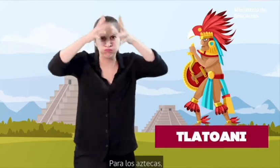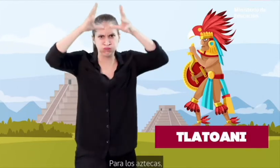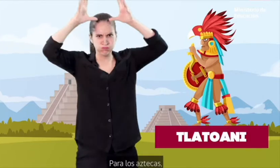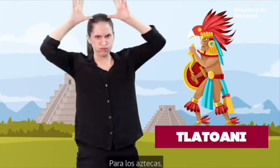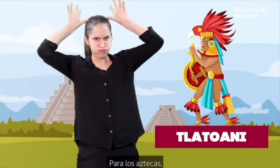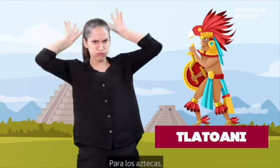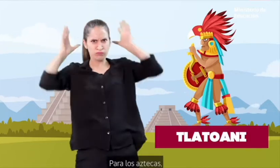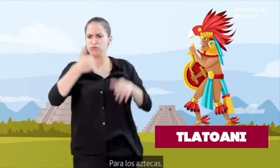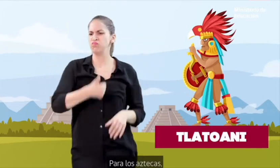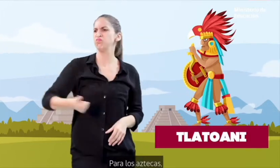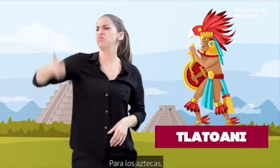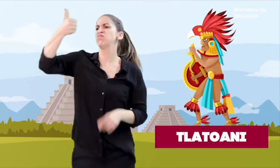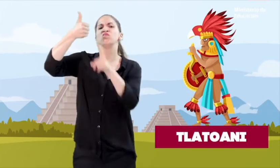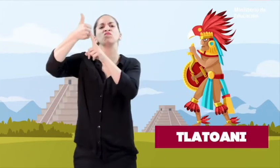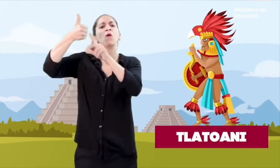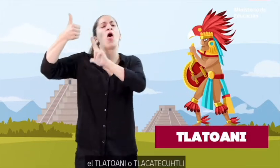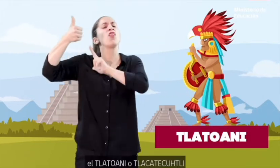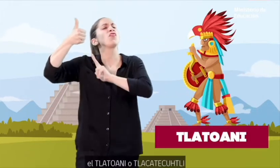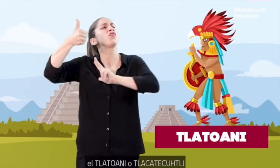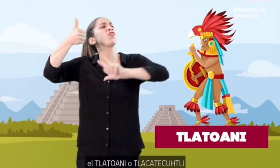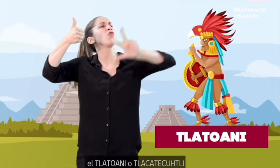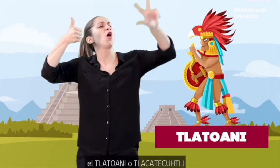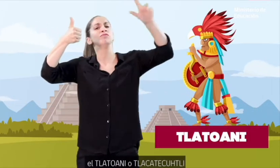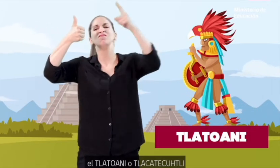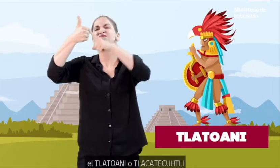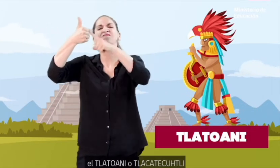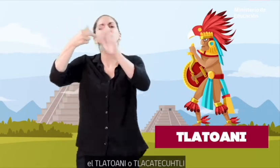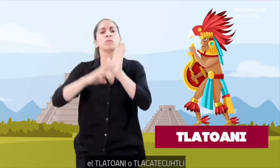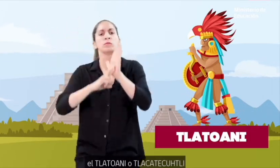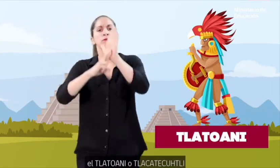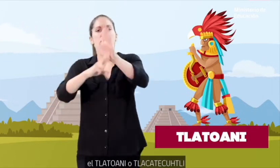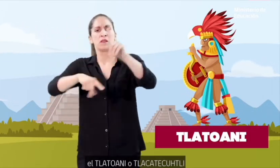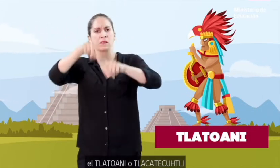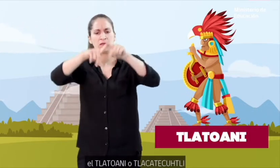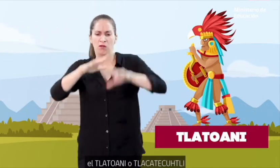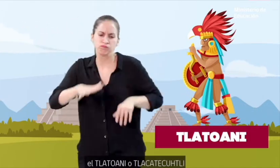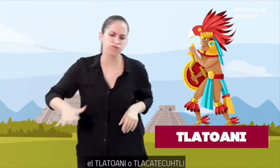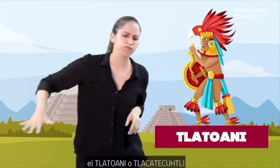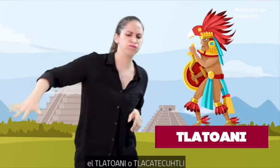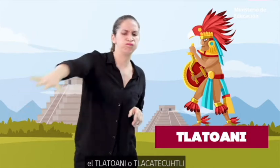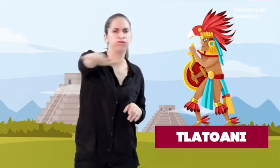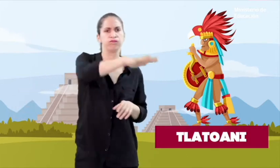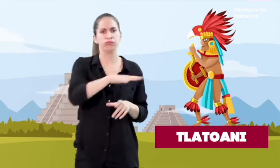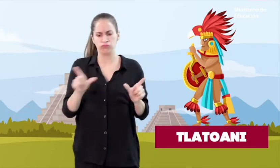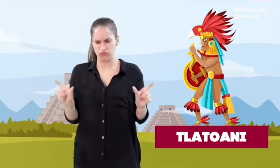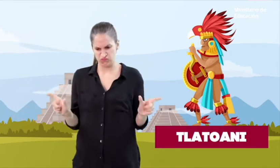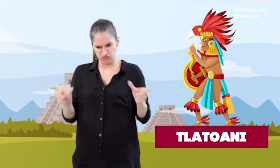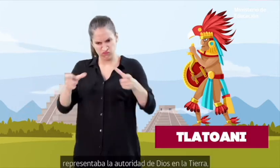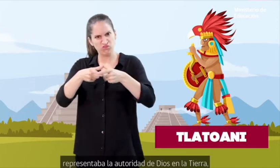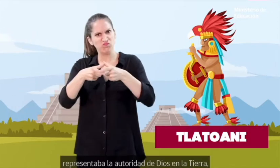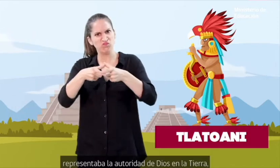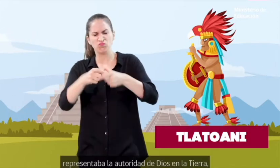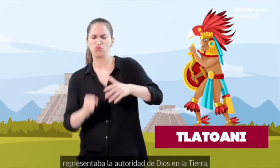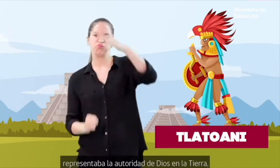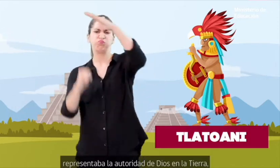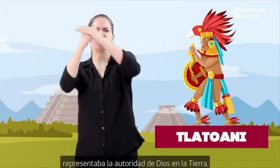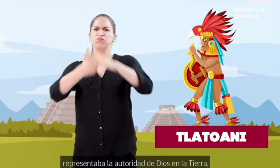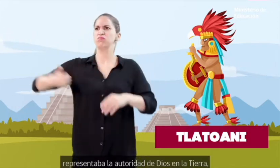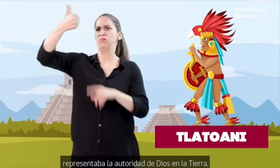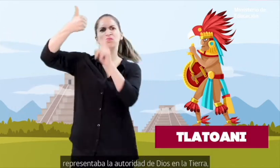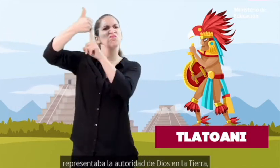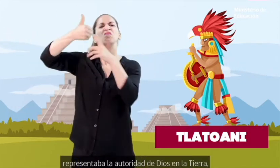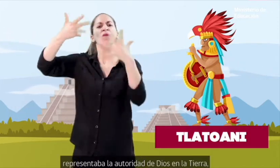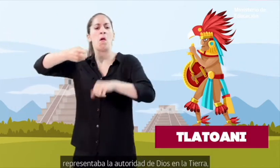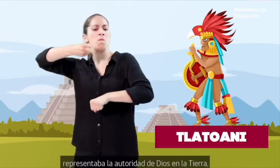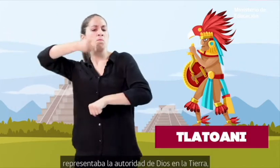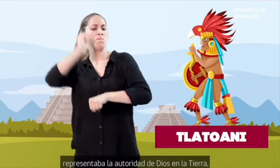Para los aztecas, el tlatoani o tlacatecutli, representaba la